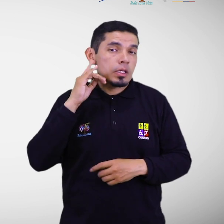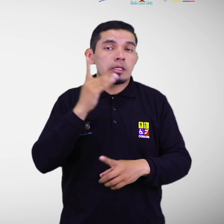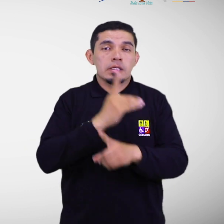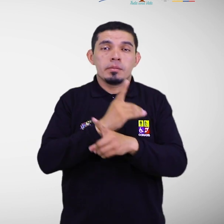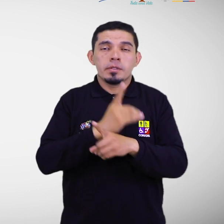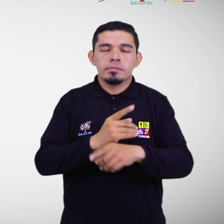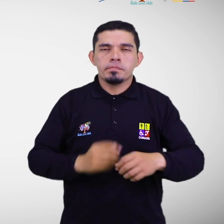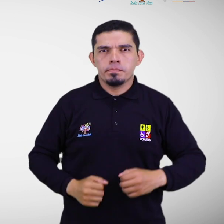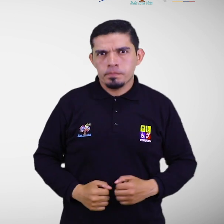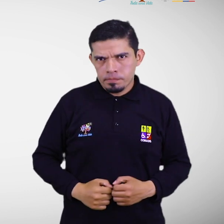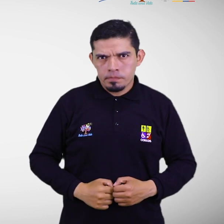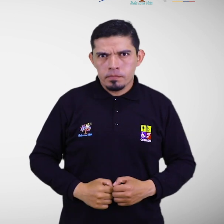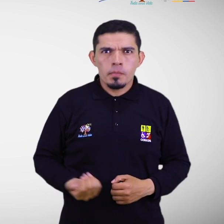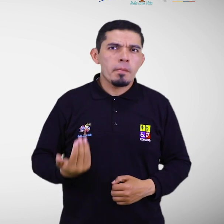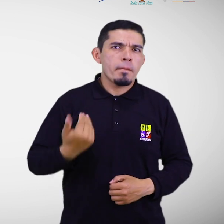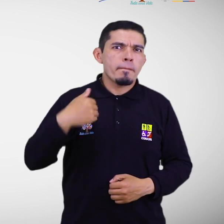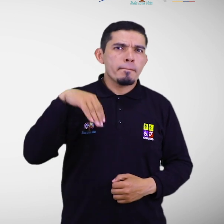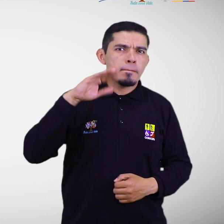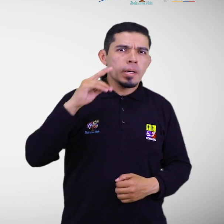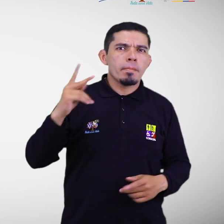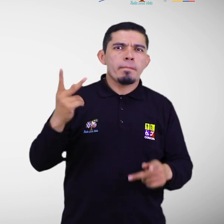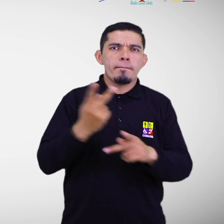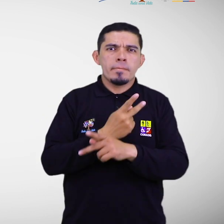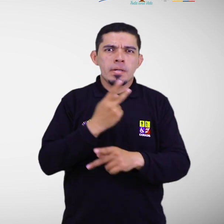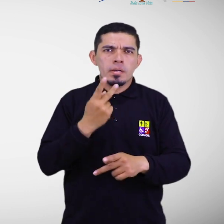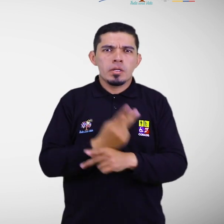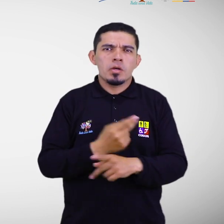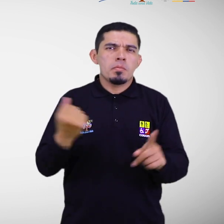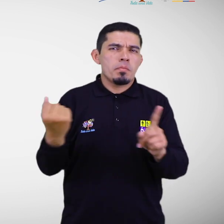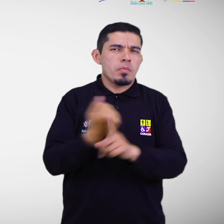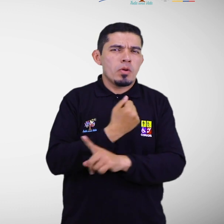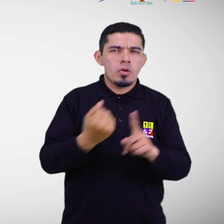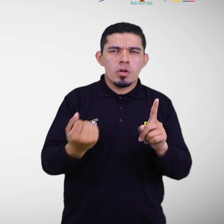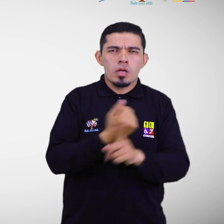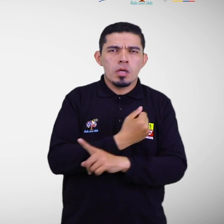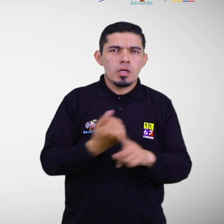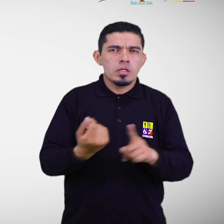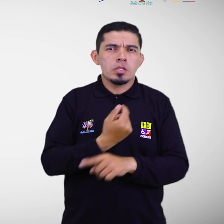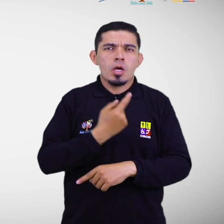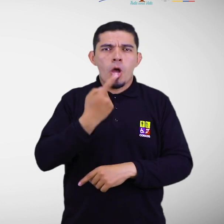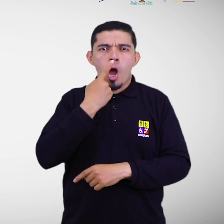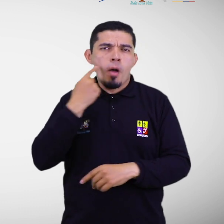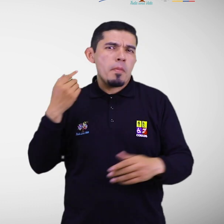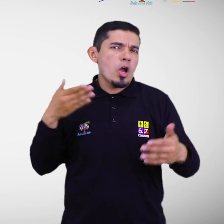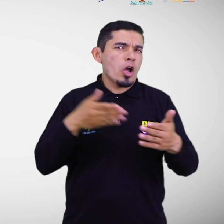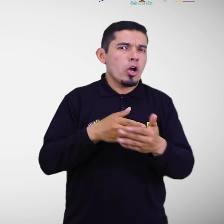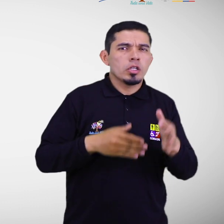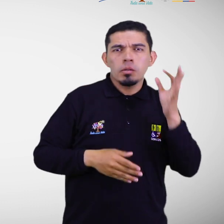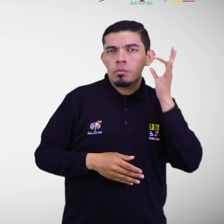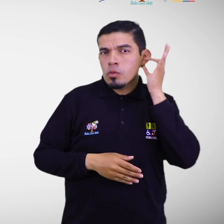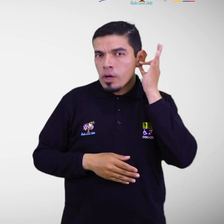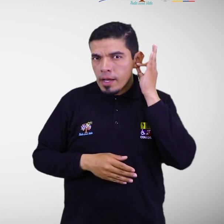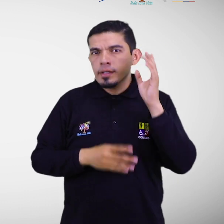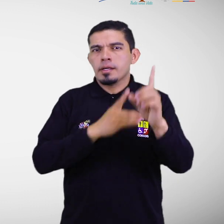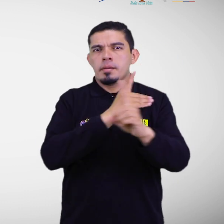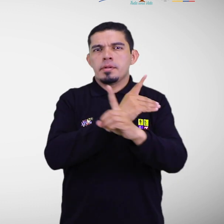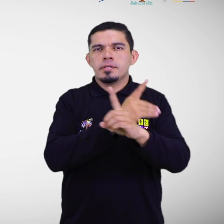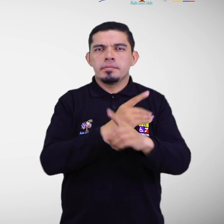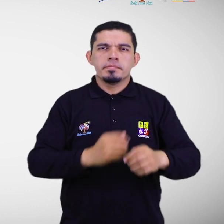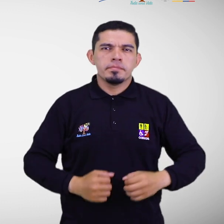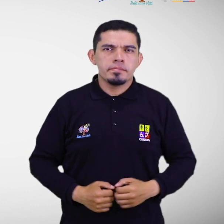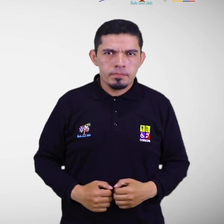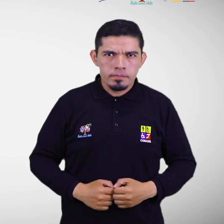discapacidad. Mayor riesgo de que ocurran actos de violencia sexual y de género contra las personas con discapacidad.